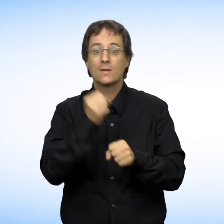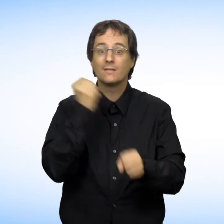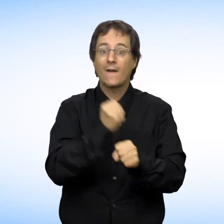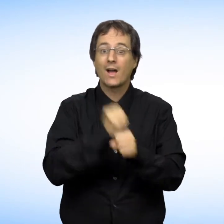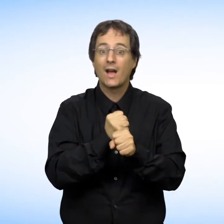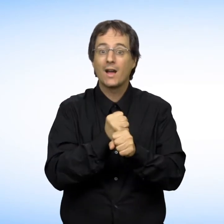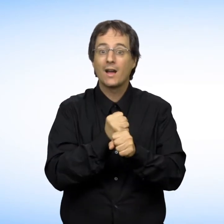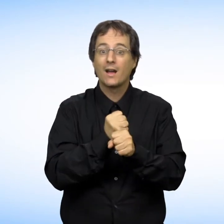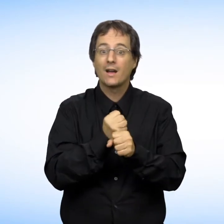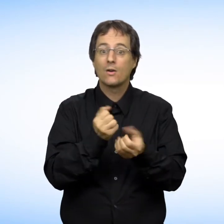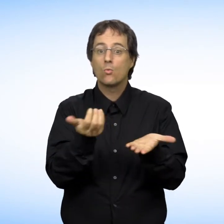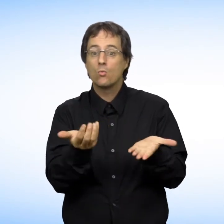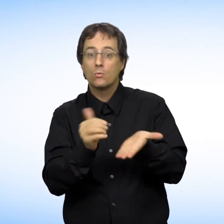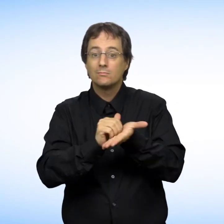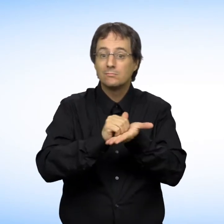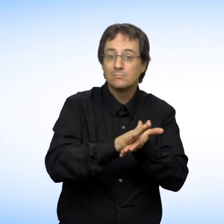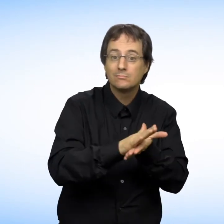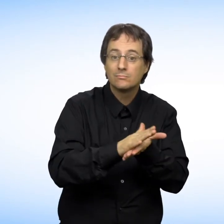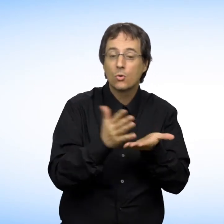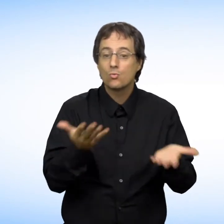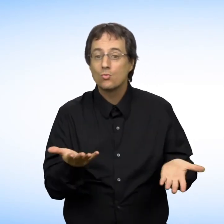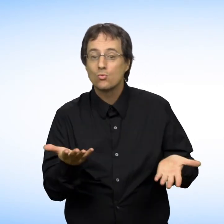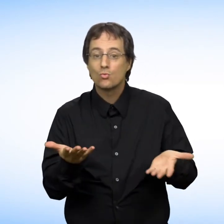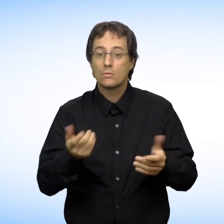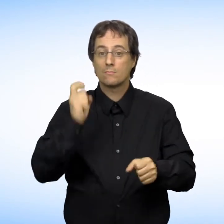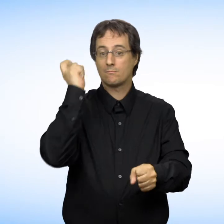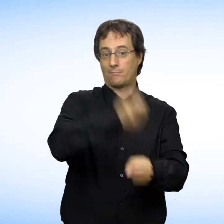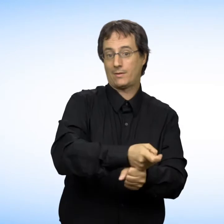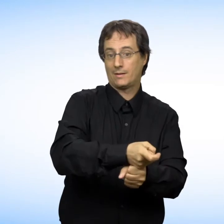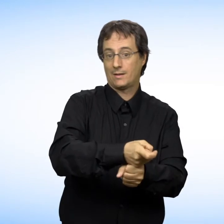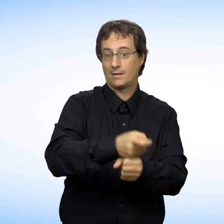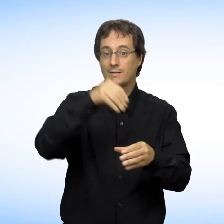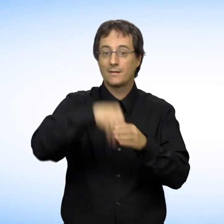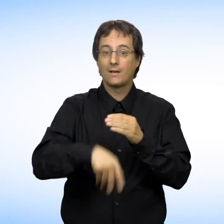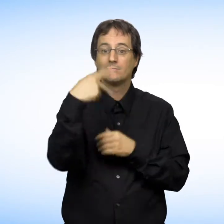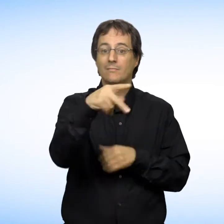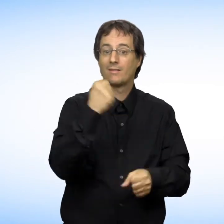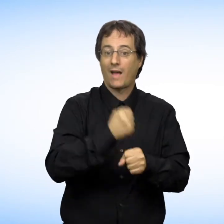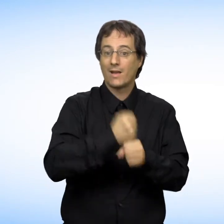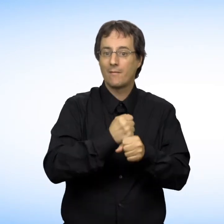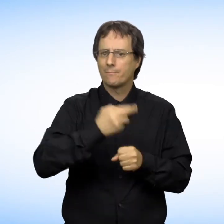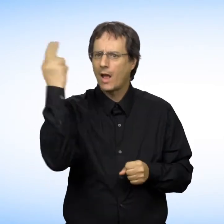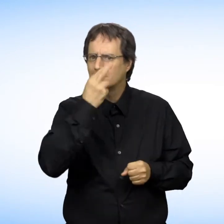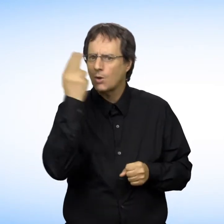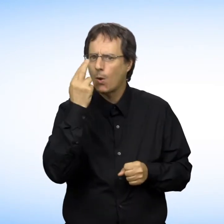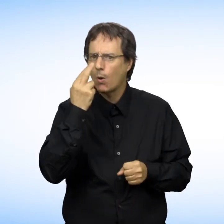Il est également interdit de vous refuser un emploi, de vous congédier ou de vous pénaliser dans le cadre de votre